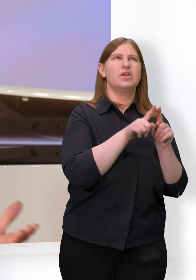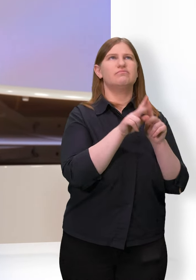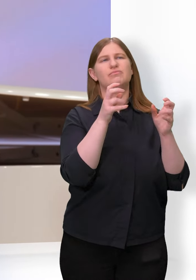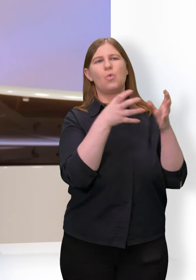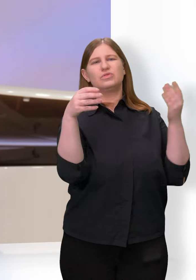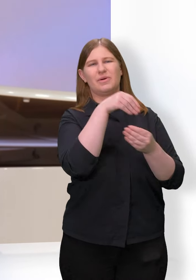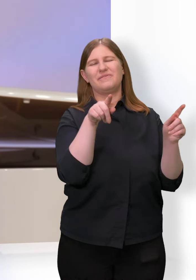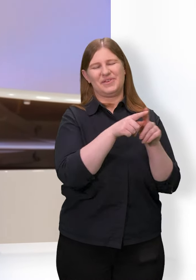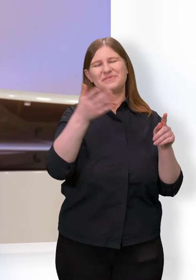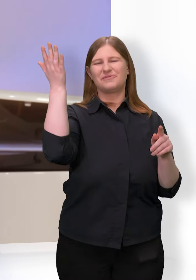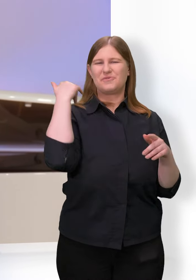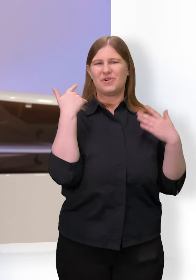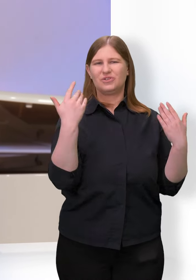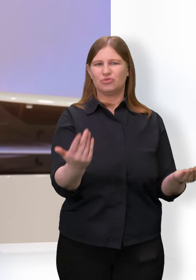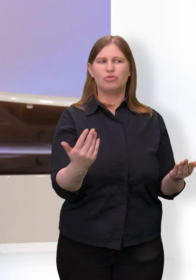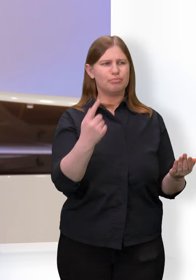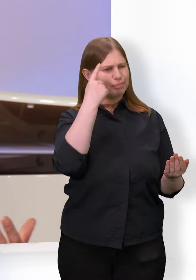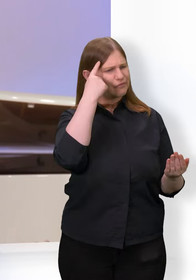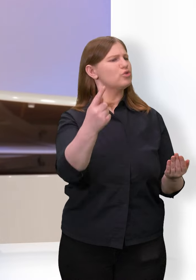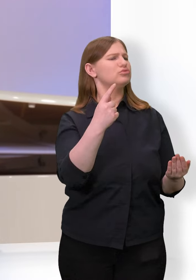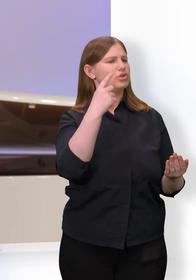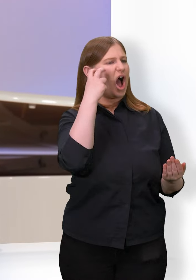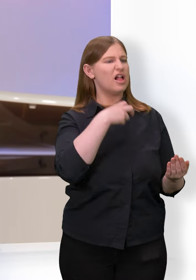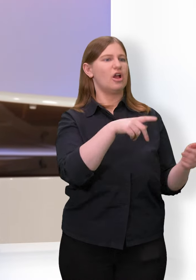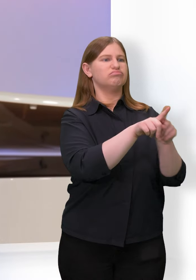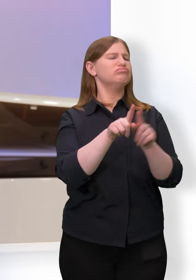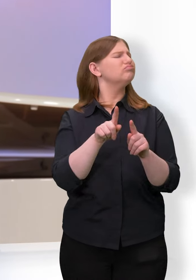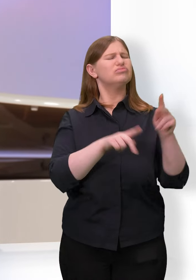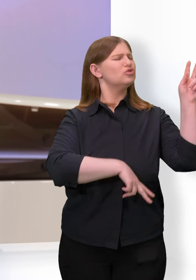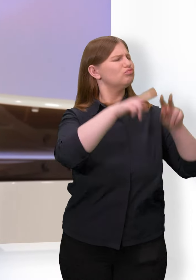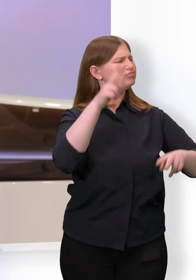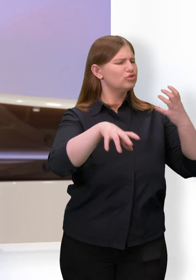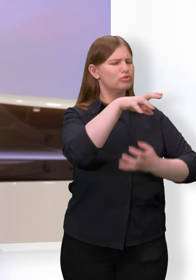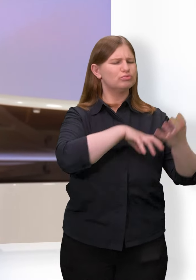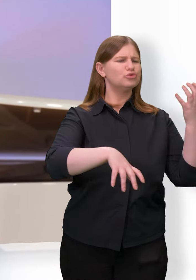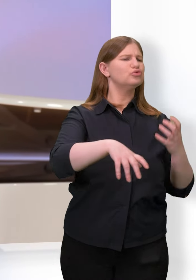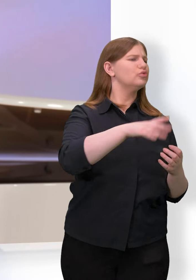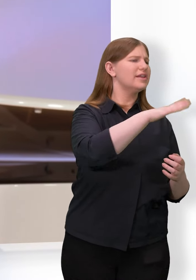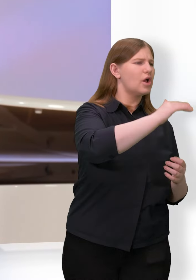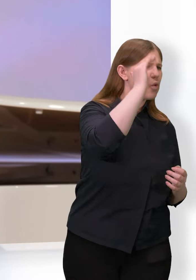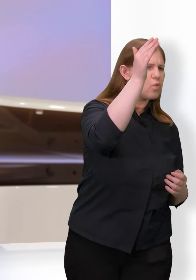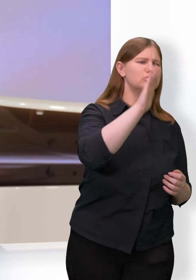wie das früher mal so war, ganz bewusst auch Alters gemischt, kleinere Kinder und größere Kinder, teilweise auch geschlechtsgemischt. Wir haben